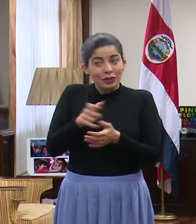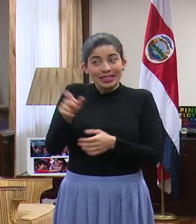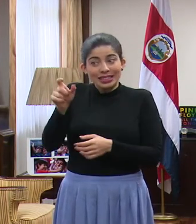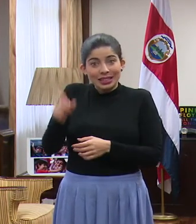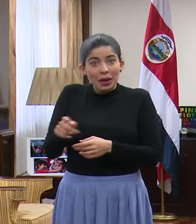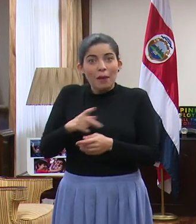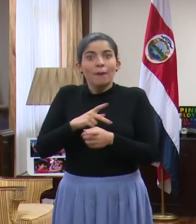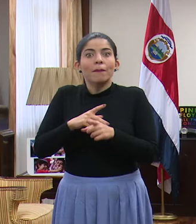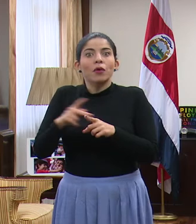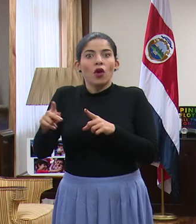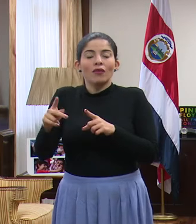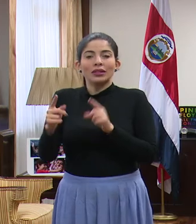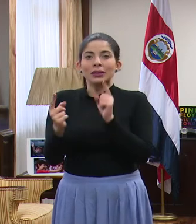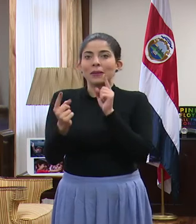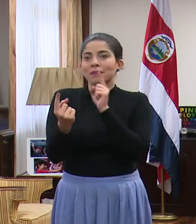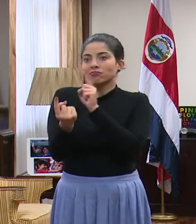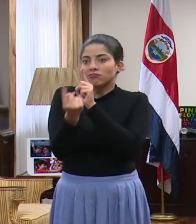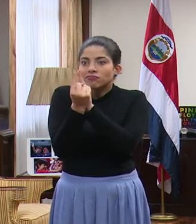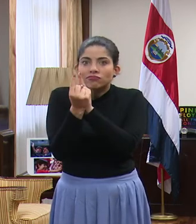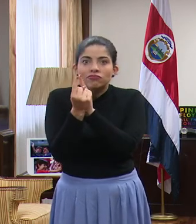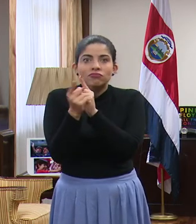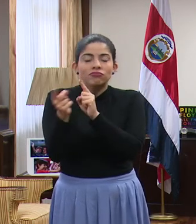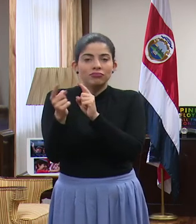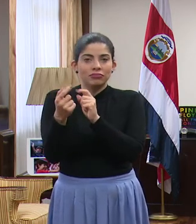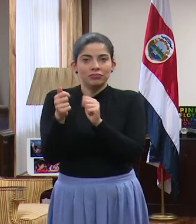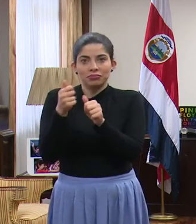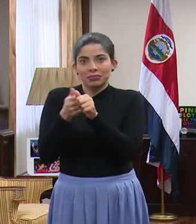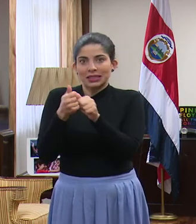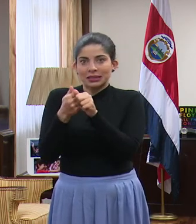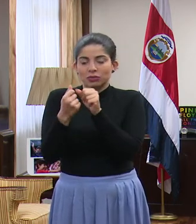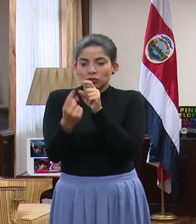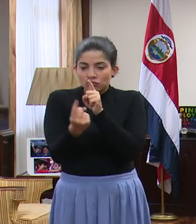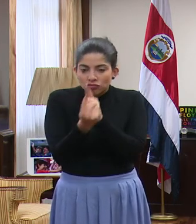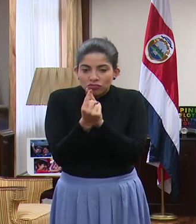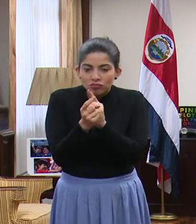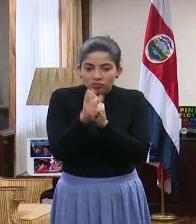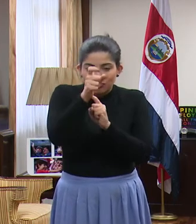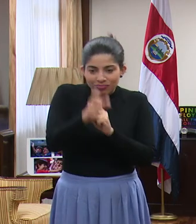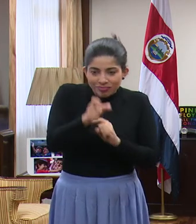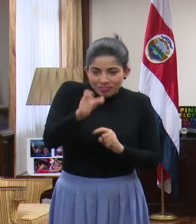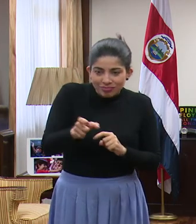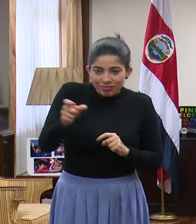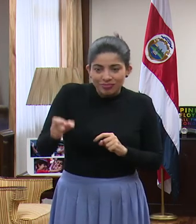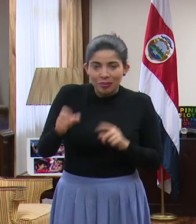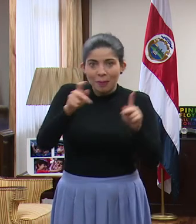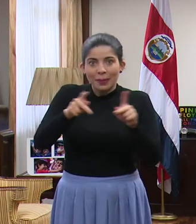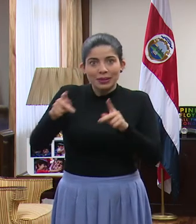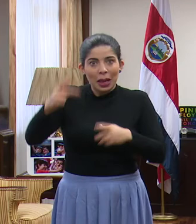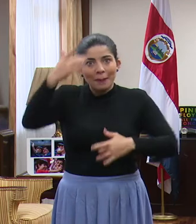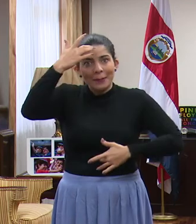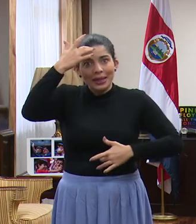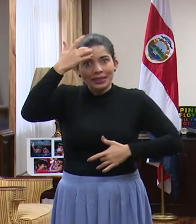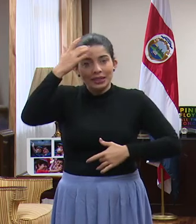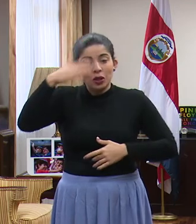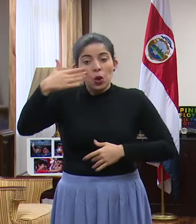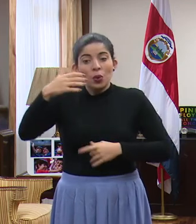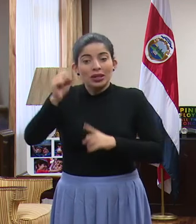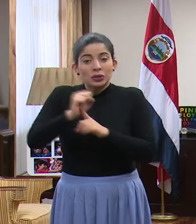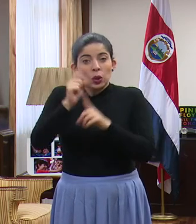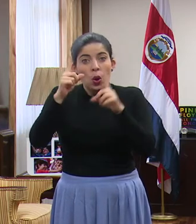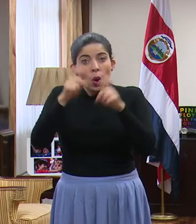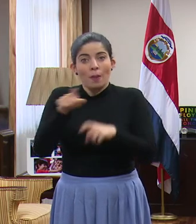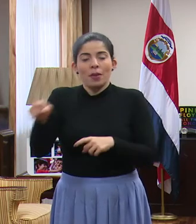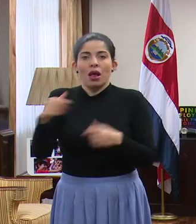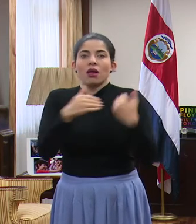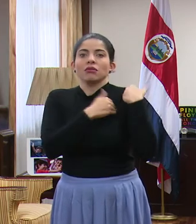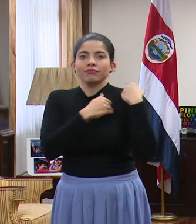profesionales que están en la primera línea, están allí cuando atendiendo directamente a los pacientes en la situación más compleja,